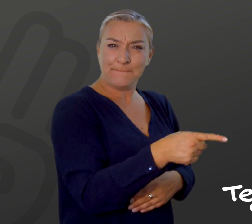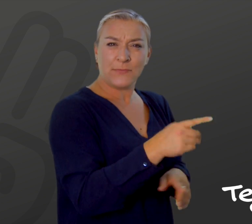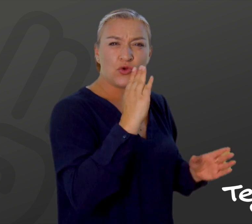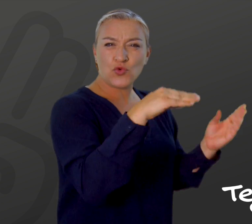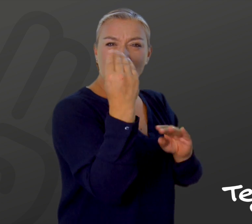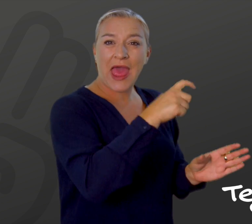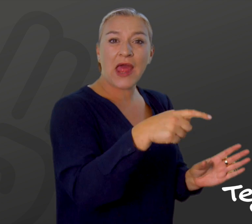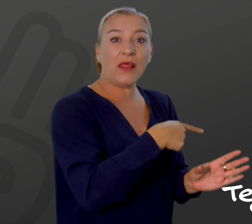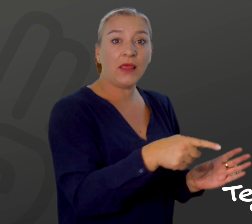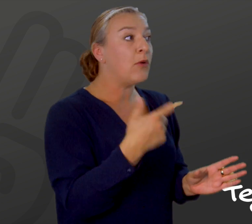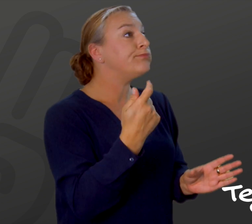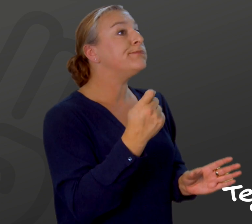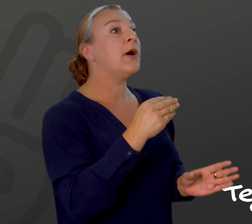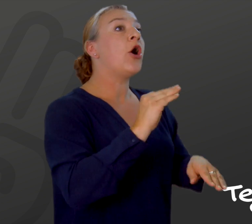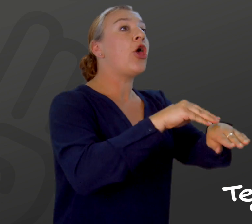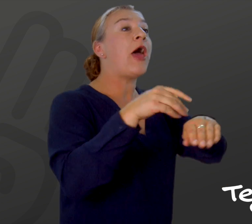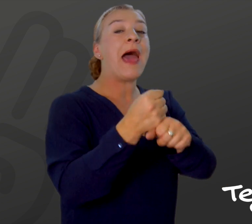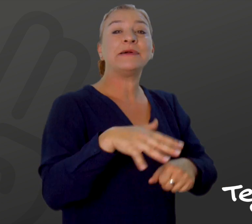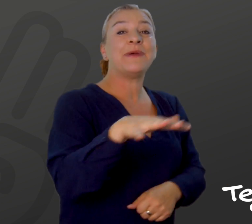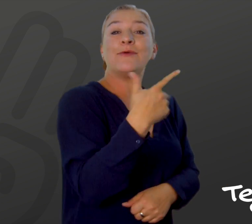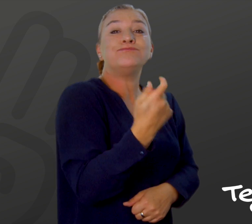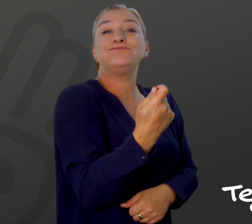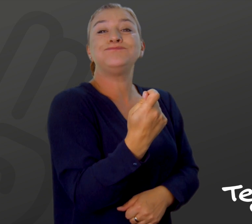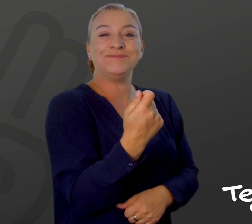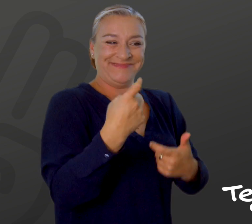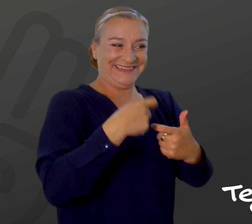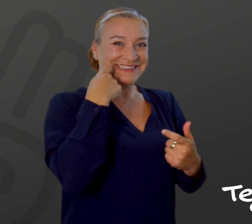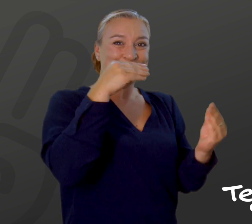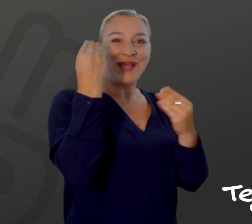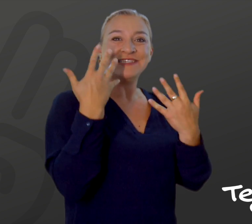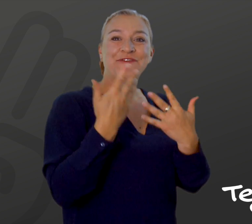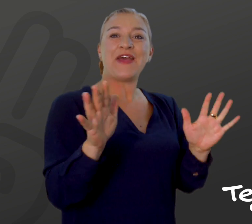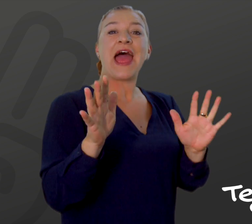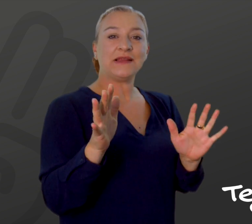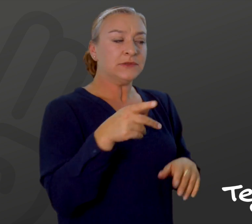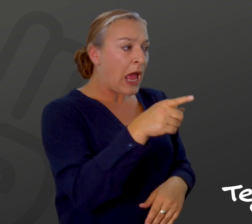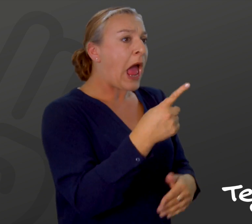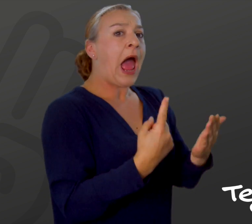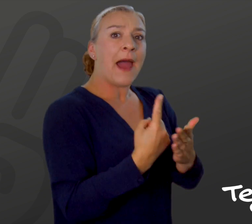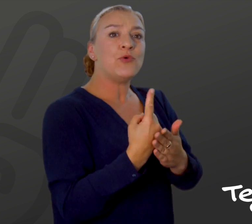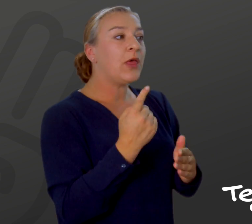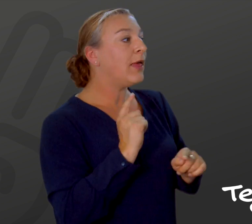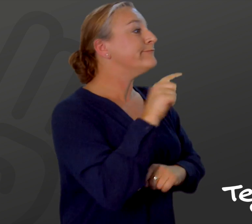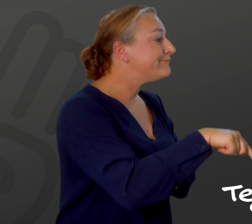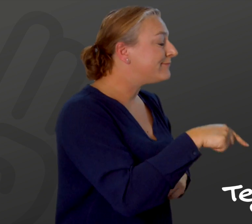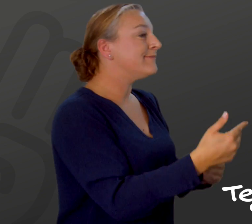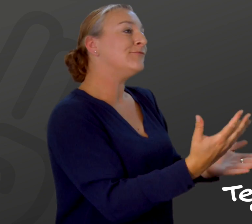Formålet med ordningen er at give nyuddannede personer med et handicap og som endnu ikke har haft chance for at arbejde inden deres fag, en